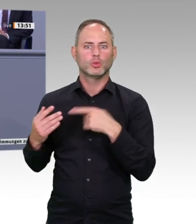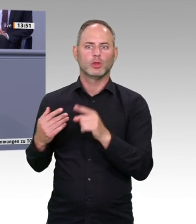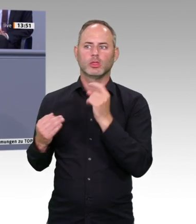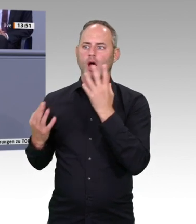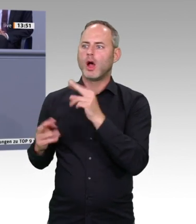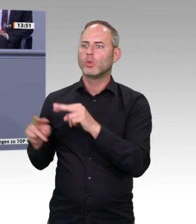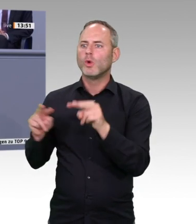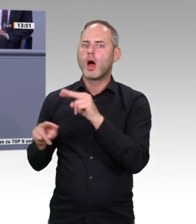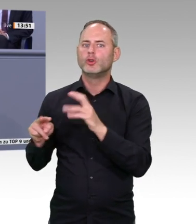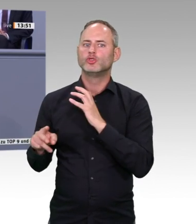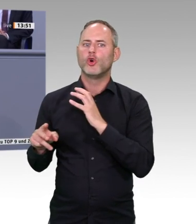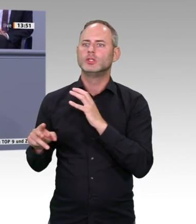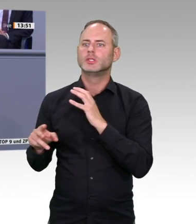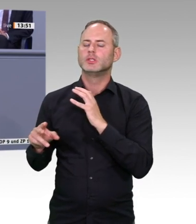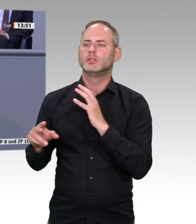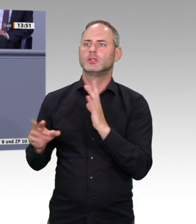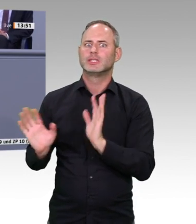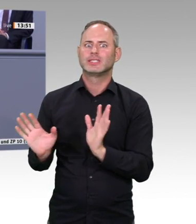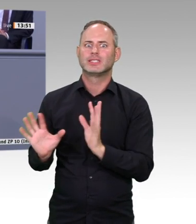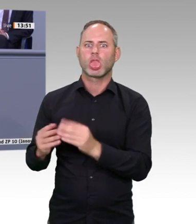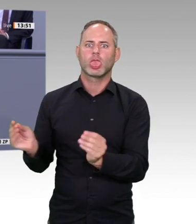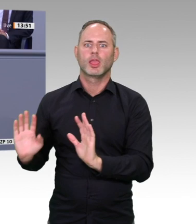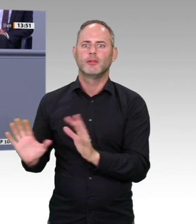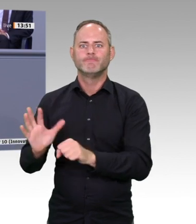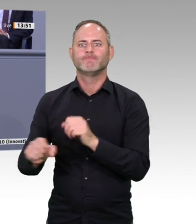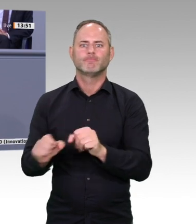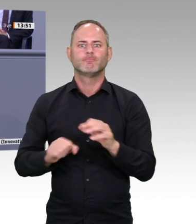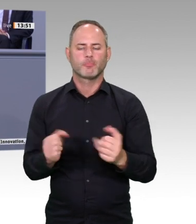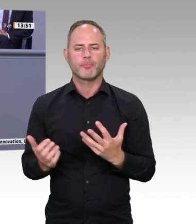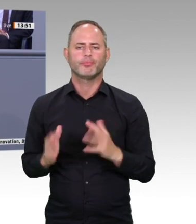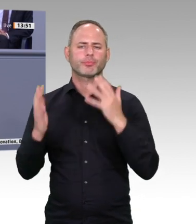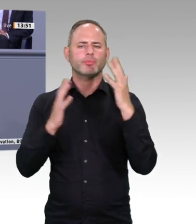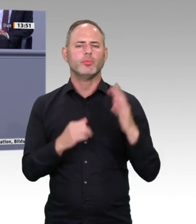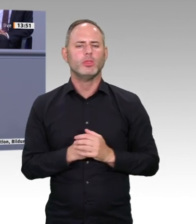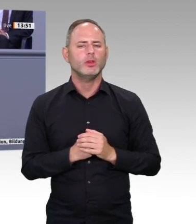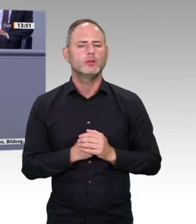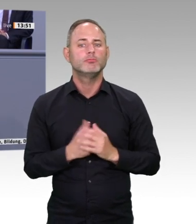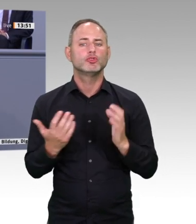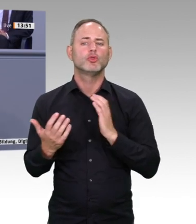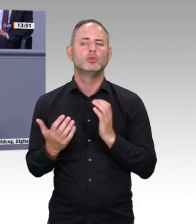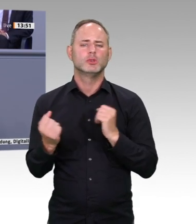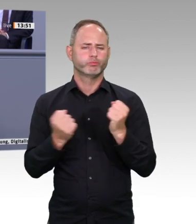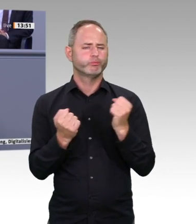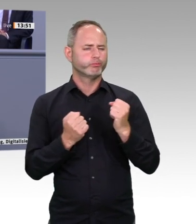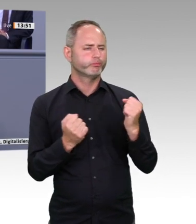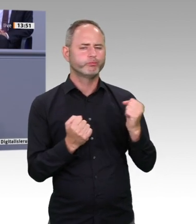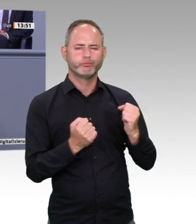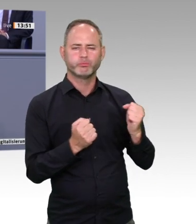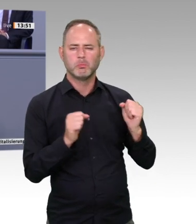Firma wie die CureVac mit Dietmar Hopp im Rücken ihren Börsengang letztendlich in den USA antreten. Und Herr Präsident, ich komme zum Schluss.